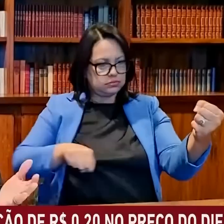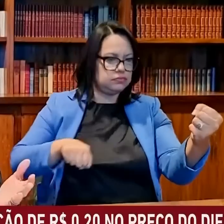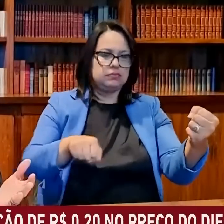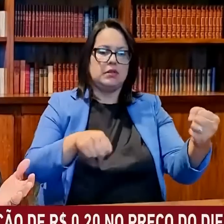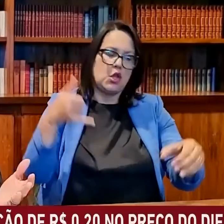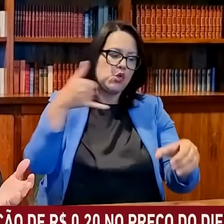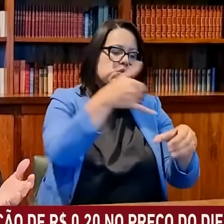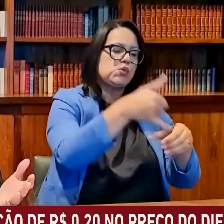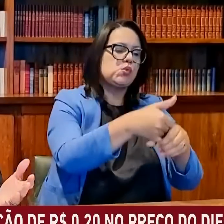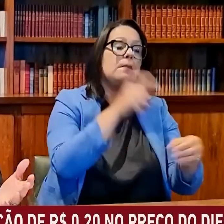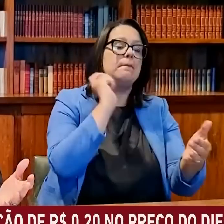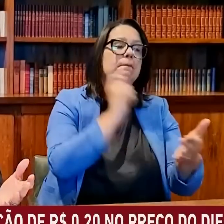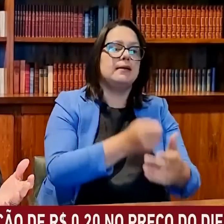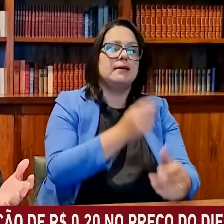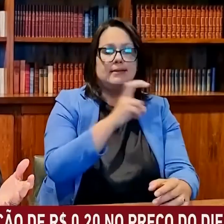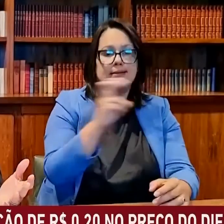500 litros disso.